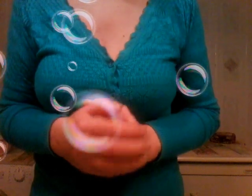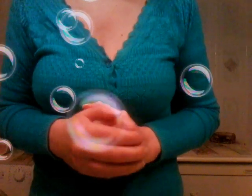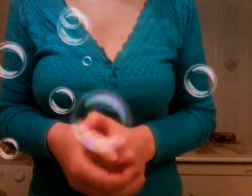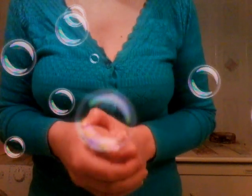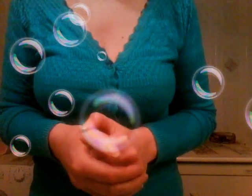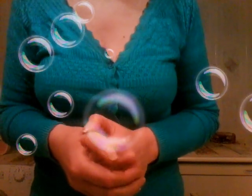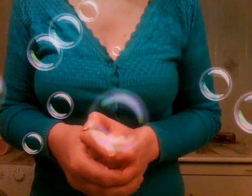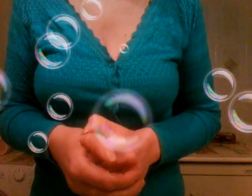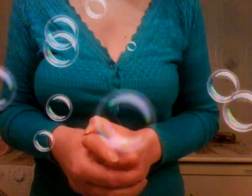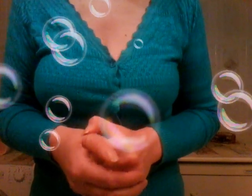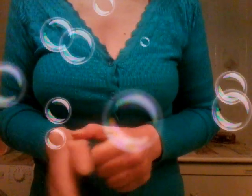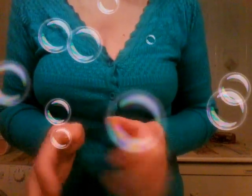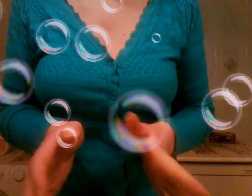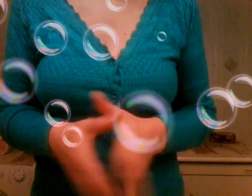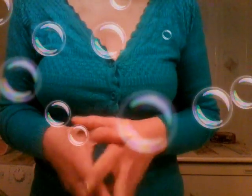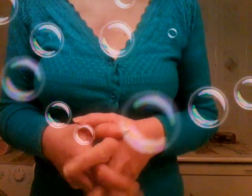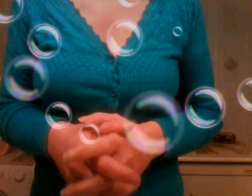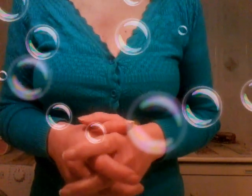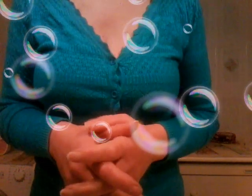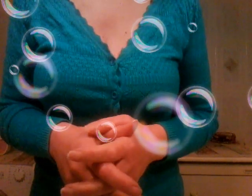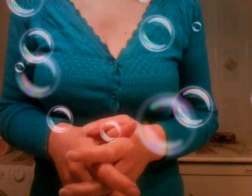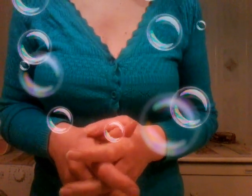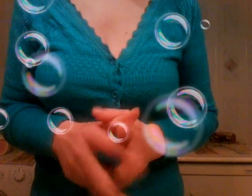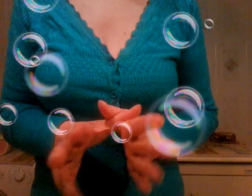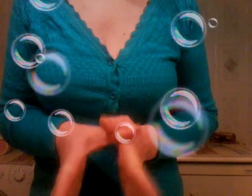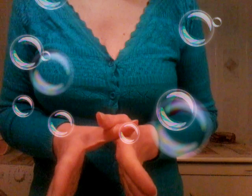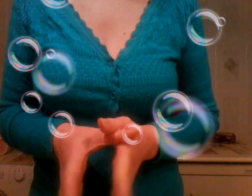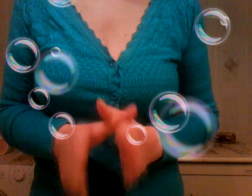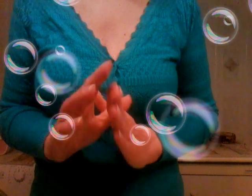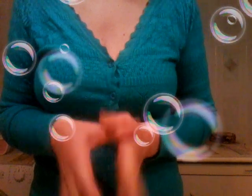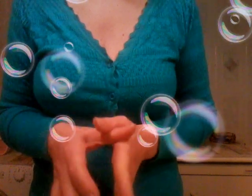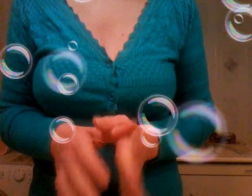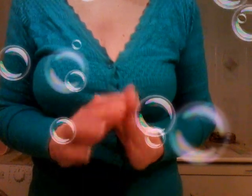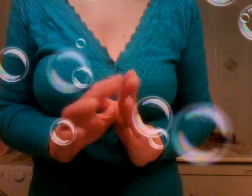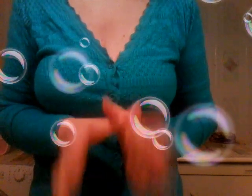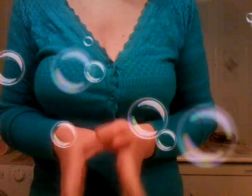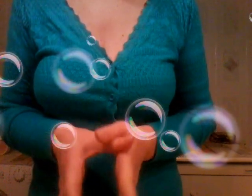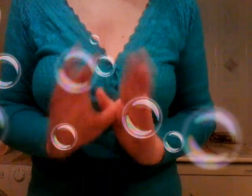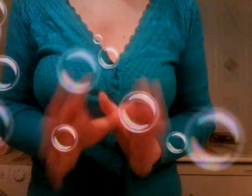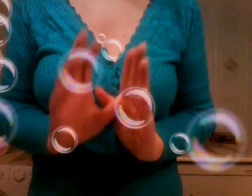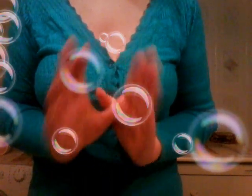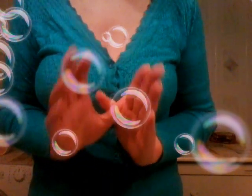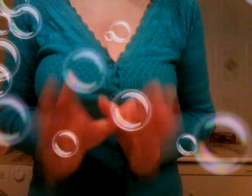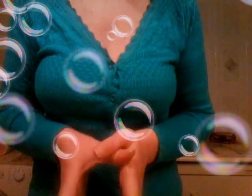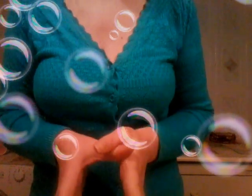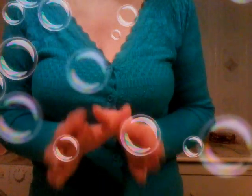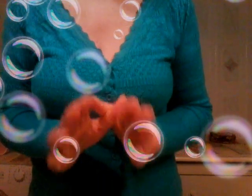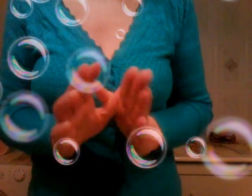vero comunque si starà a vedere quando la toscana si arrabbierà e vedrà che l'unica regione una delle